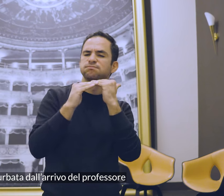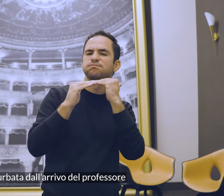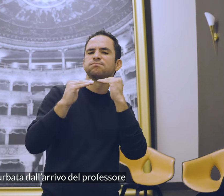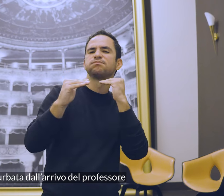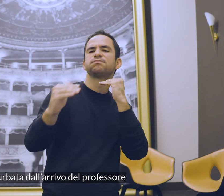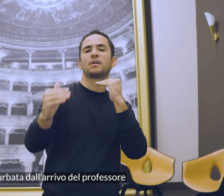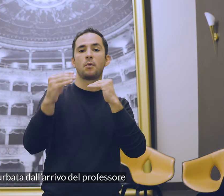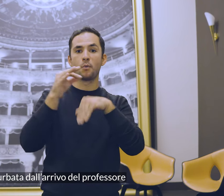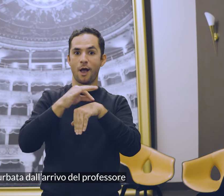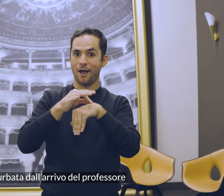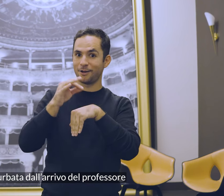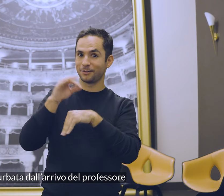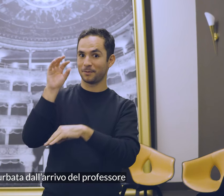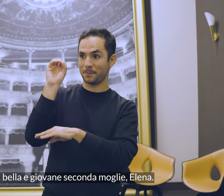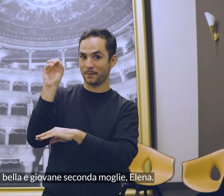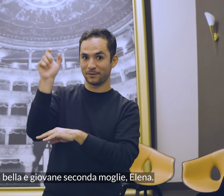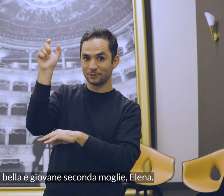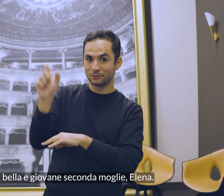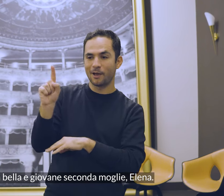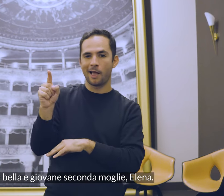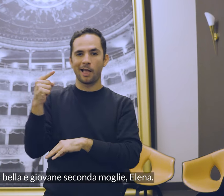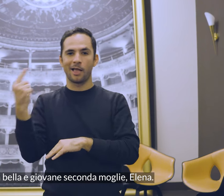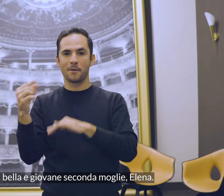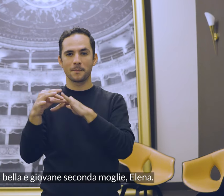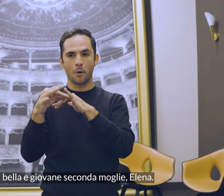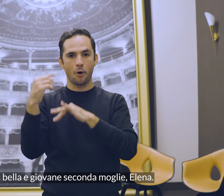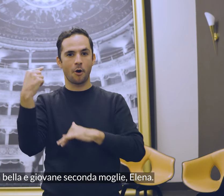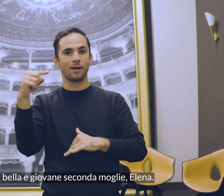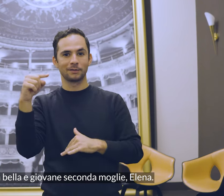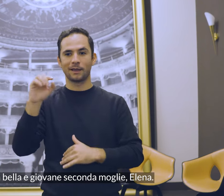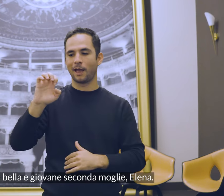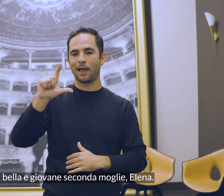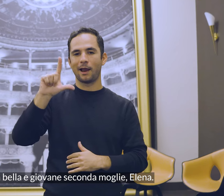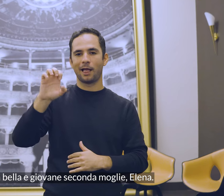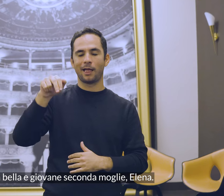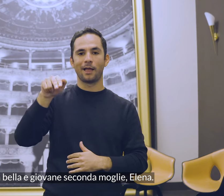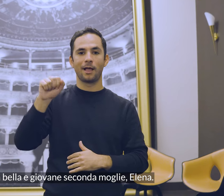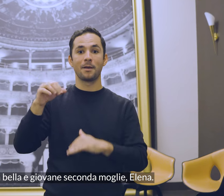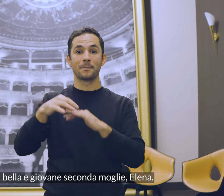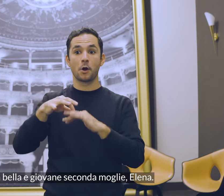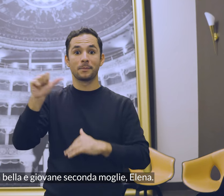professore ed è la sua bella e giovane seconda moglie, Jelena.